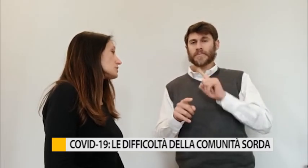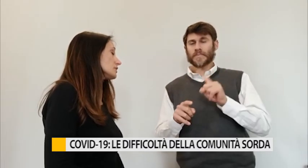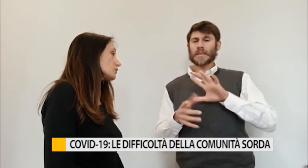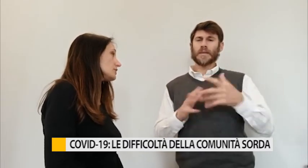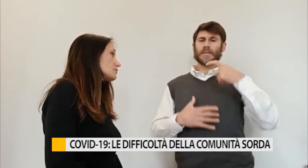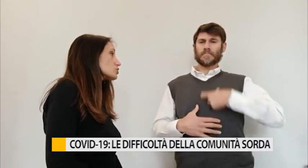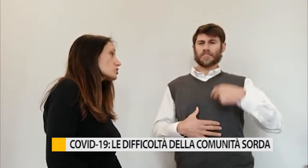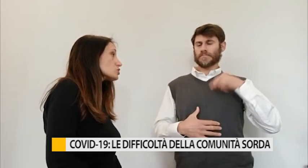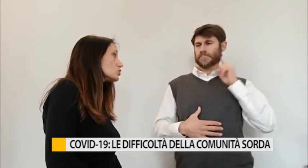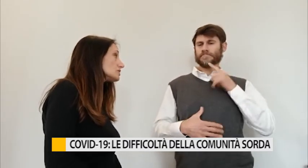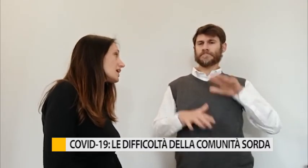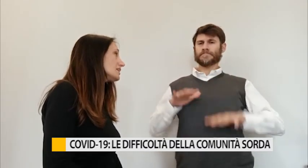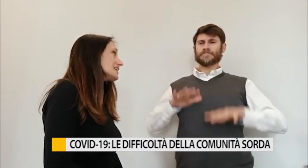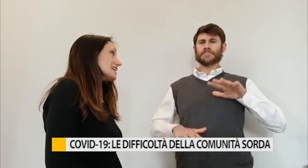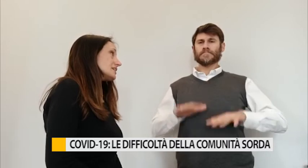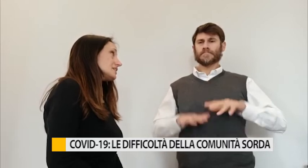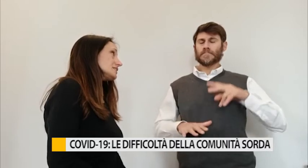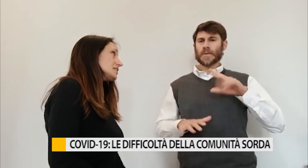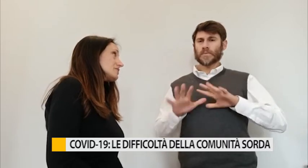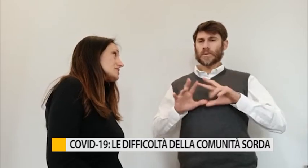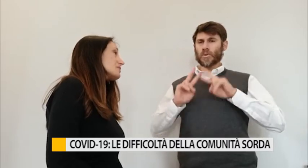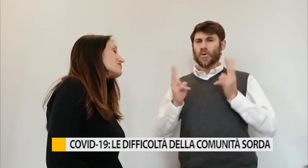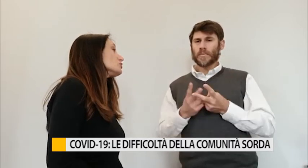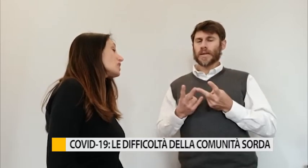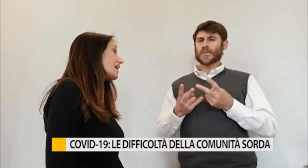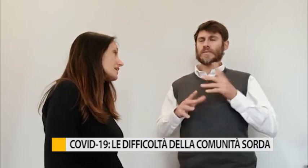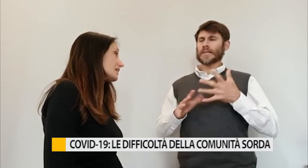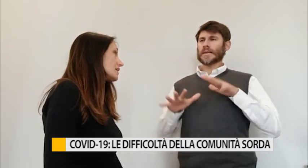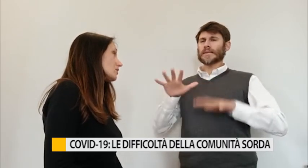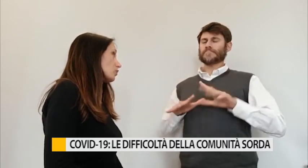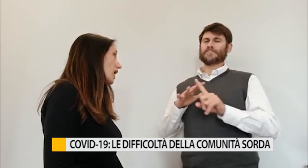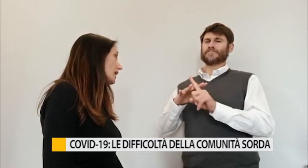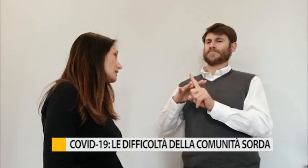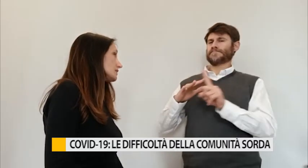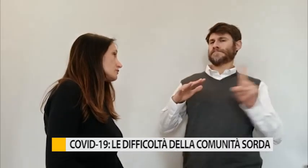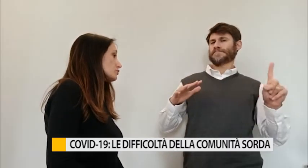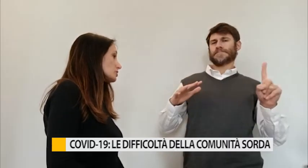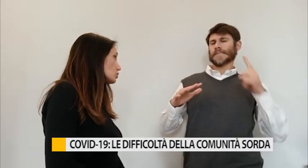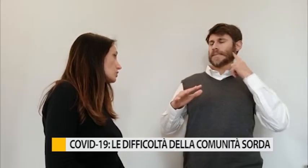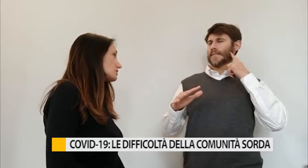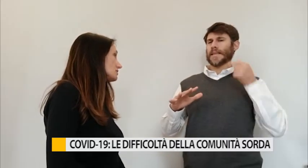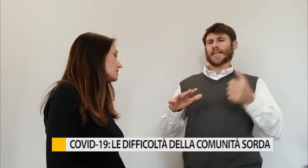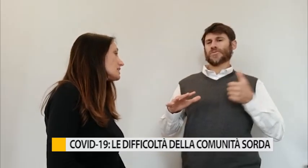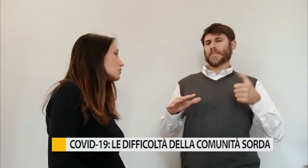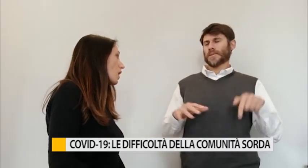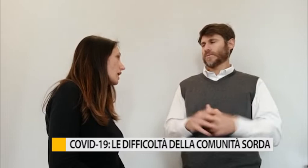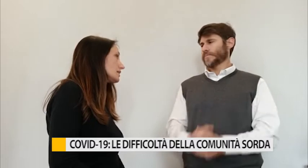e quindi la persona sorda deve saper valutare quali informazioni trattenere, quali